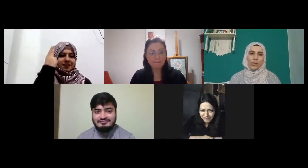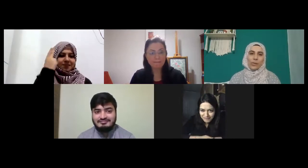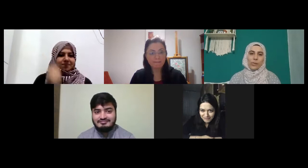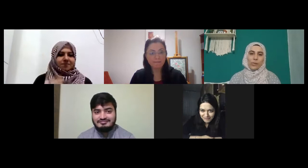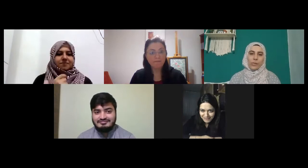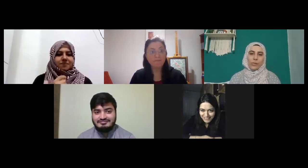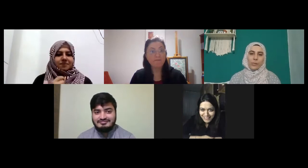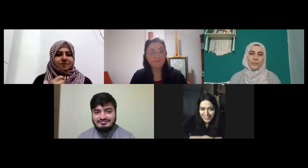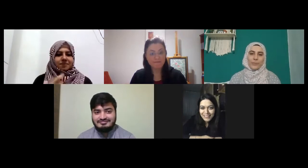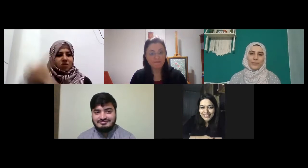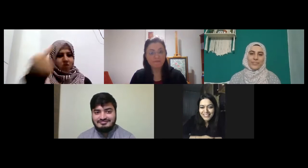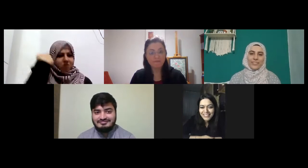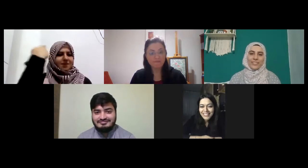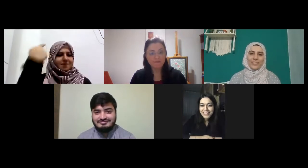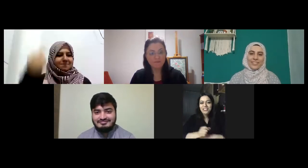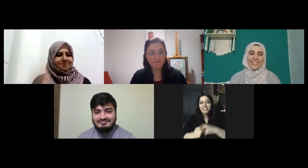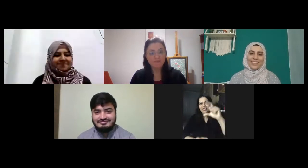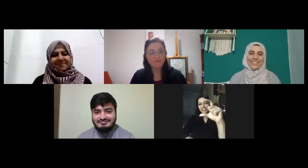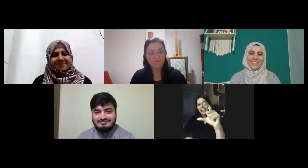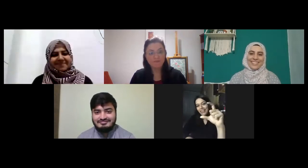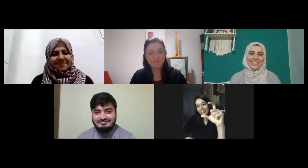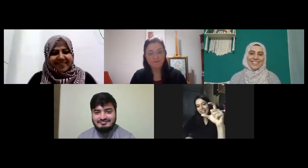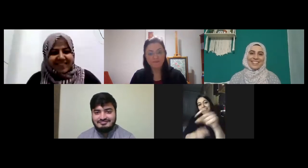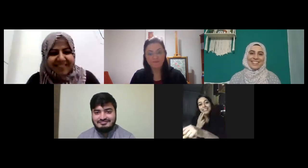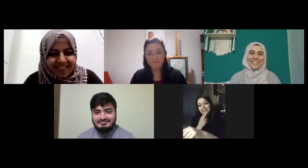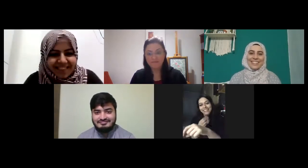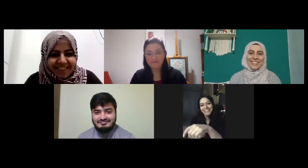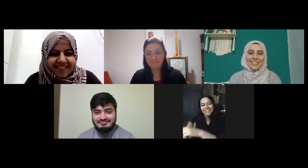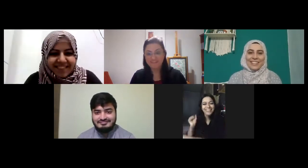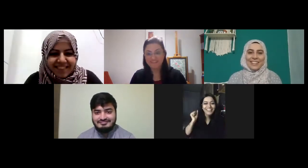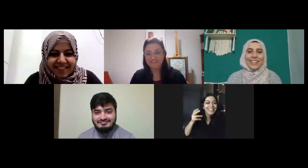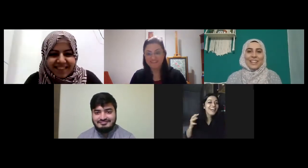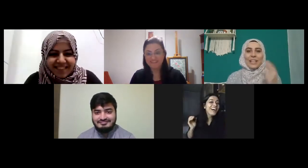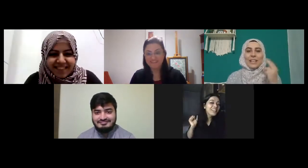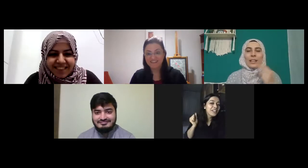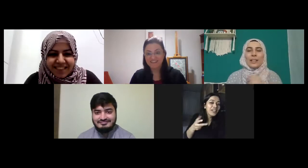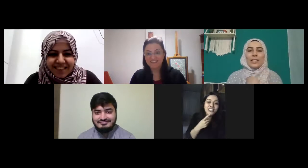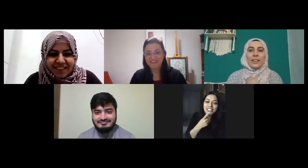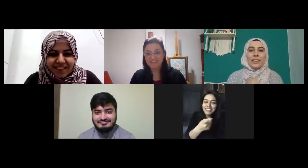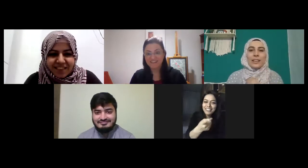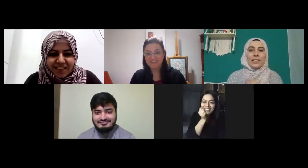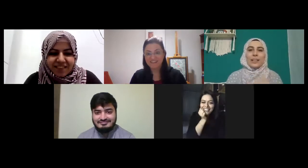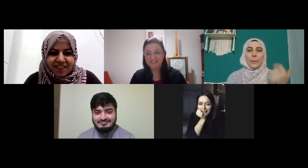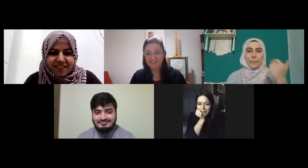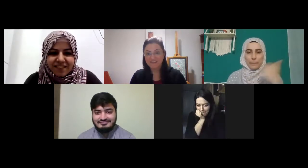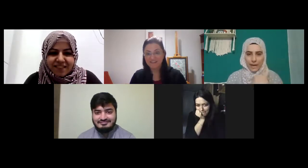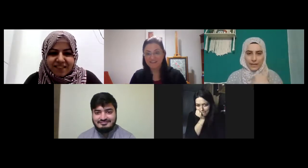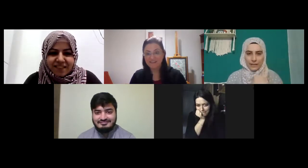arika Ceylan Hanım kaç yaşındasın ben